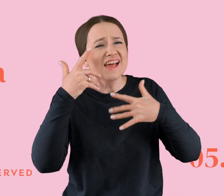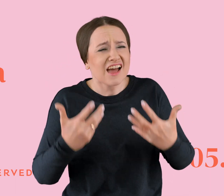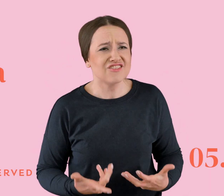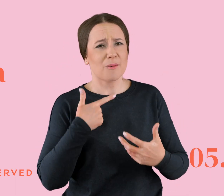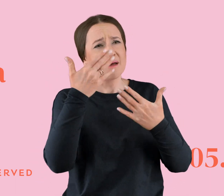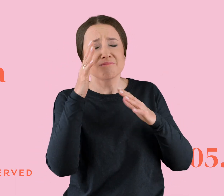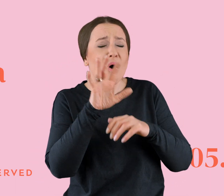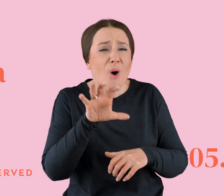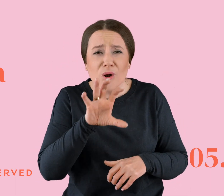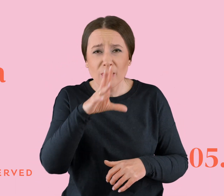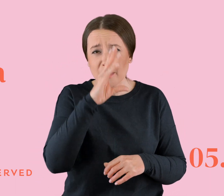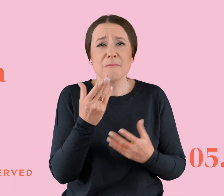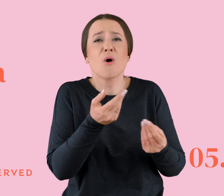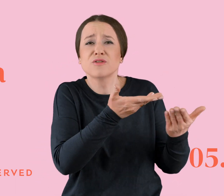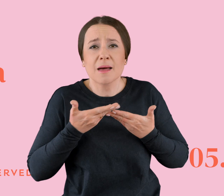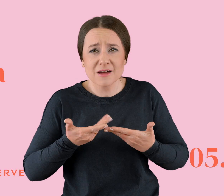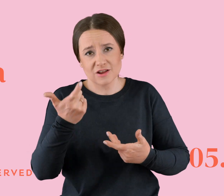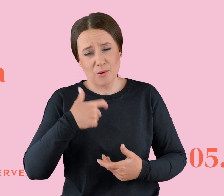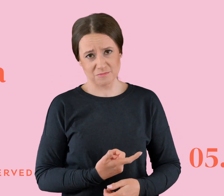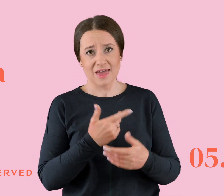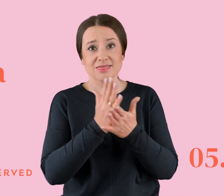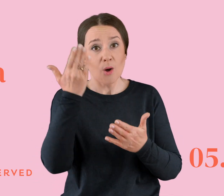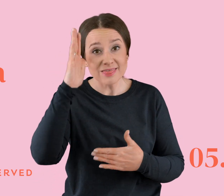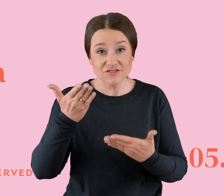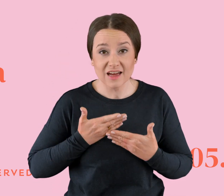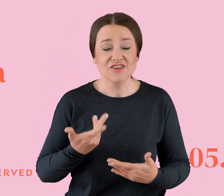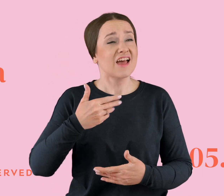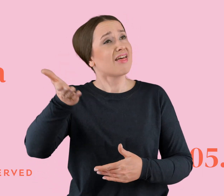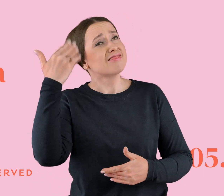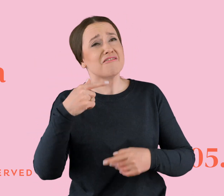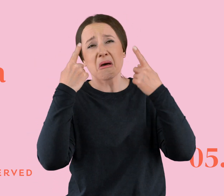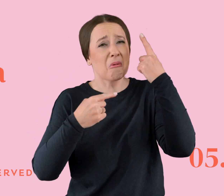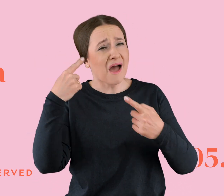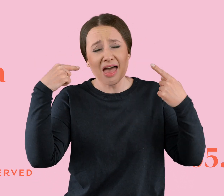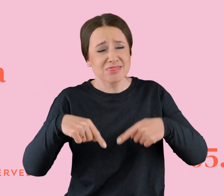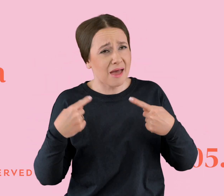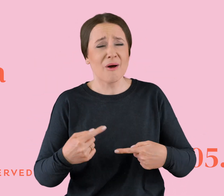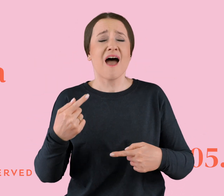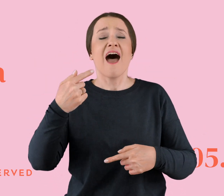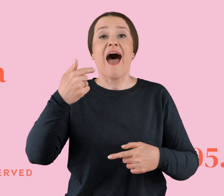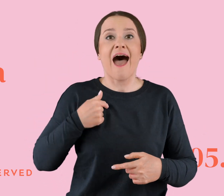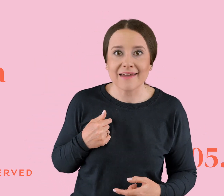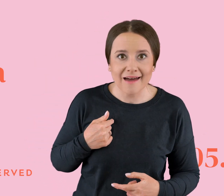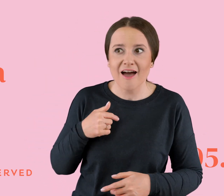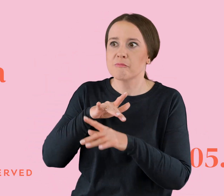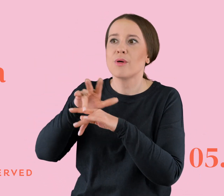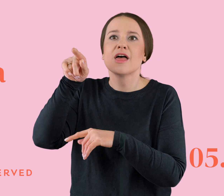zapraszałaś? Tylko mi narobiłaś nadziei. No i że on dawno już nie płakał, a ja go tak zraniłam, że już mu to wszystko puściło. I